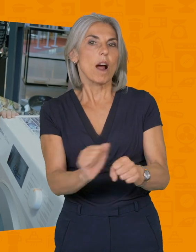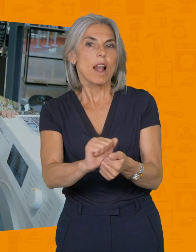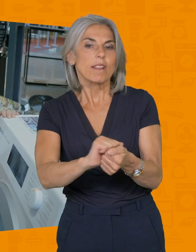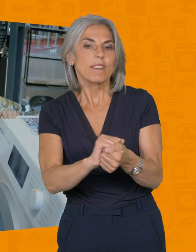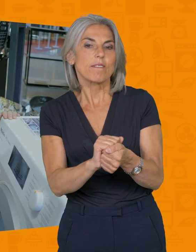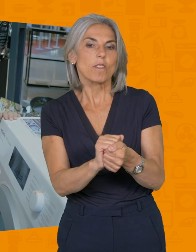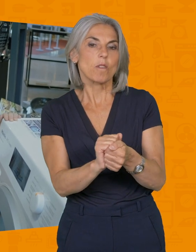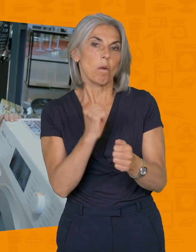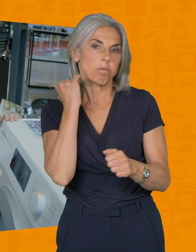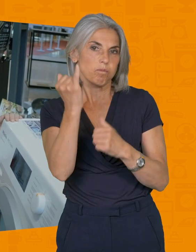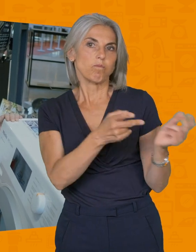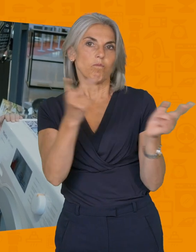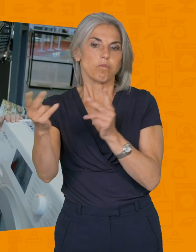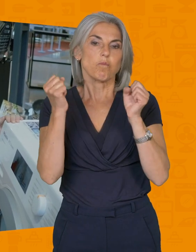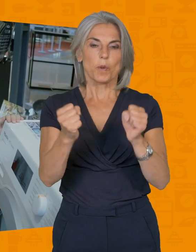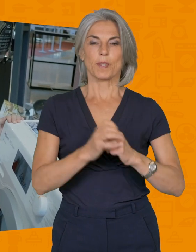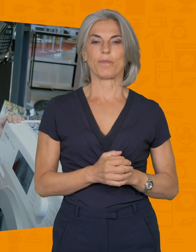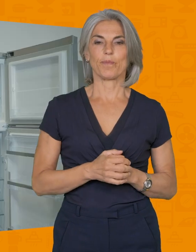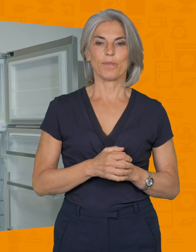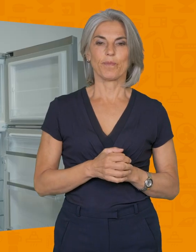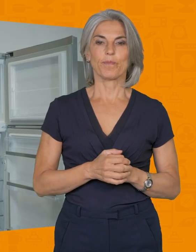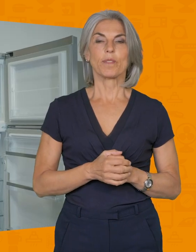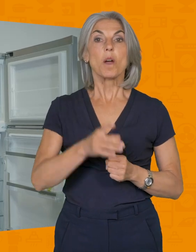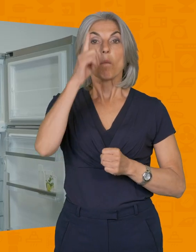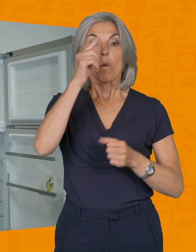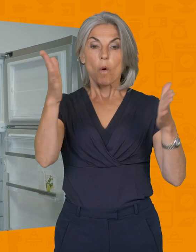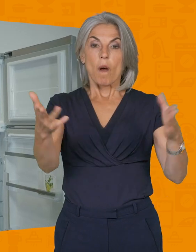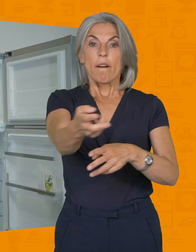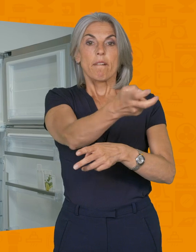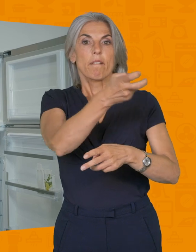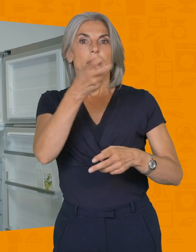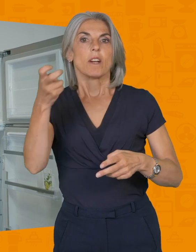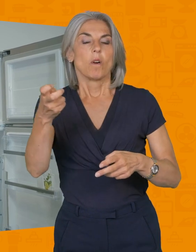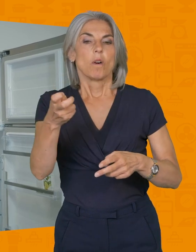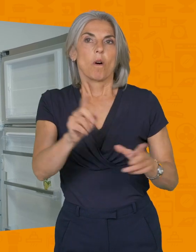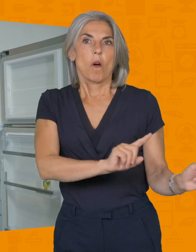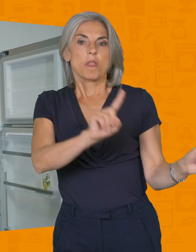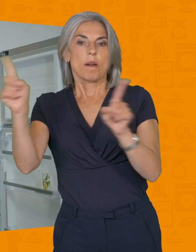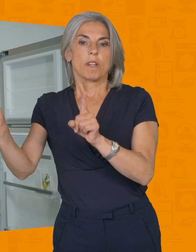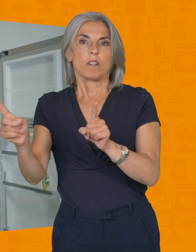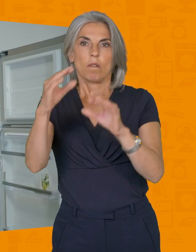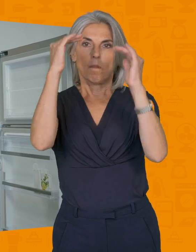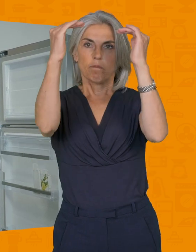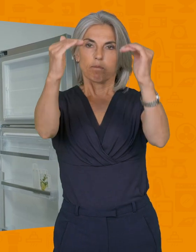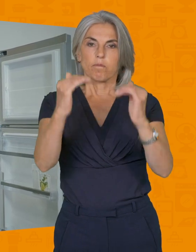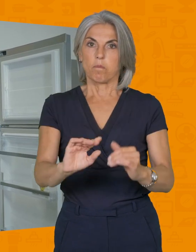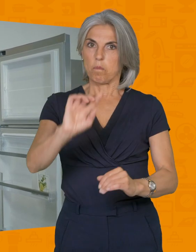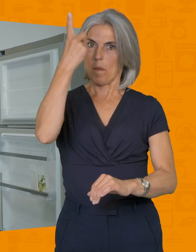pourra bouger autant de fois que vous le souhaitez. Vous devez déménager votre réfrigérateur combiné, surgélateur. Première chose à faire,